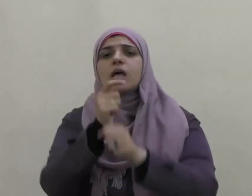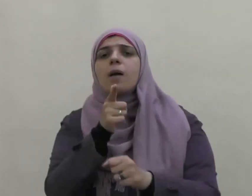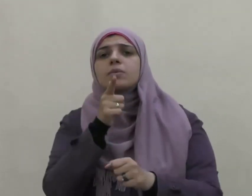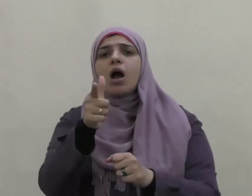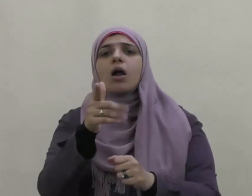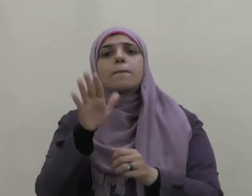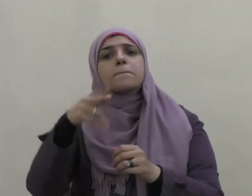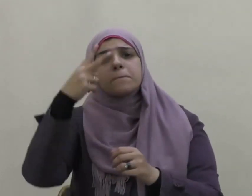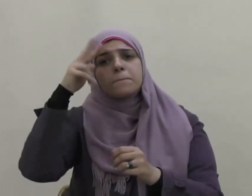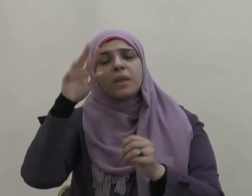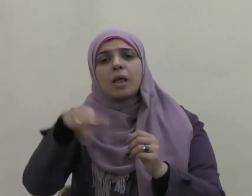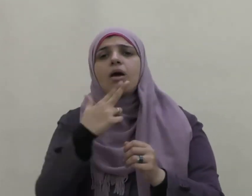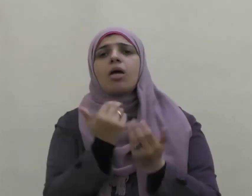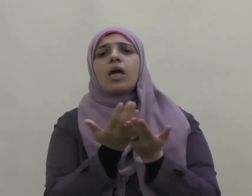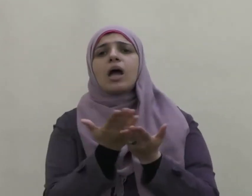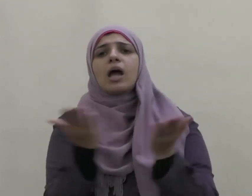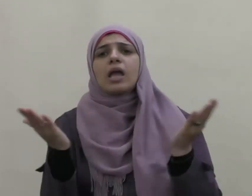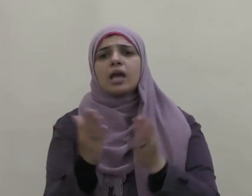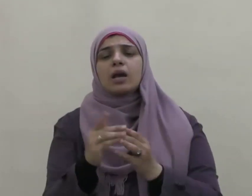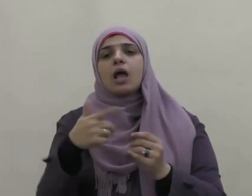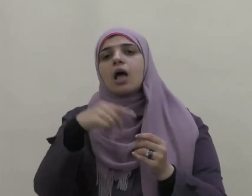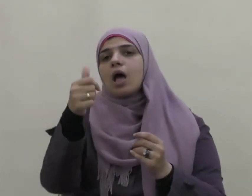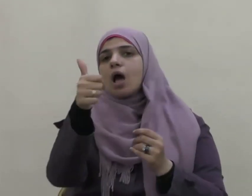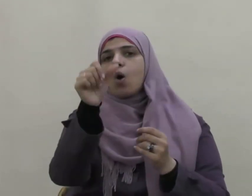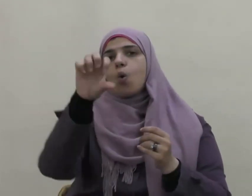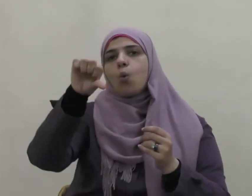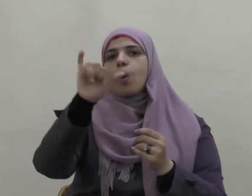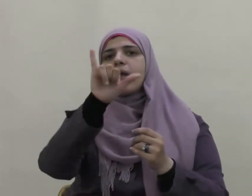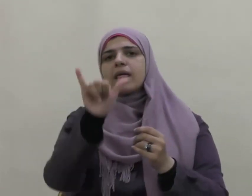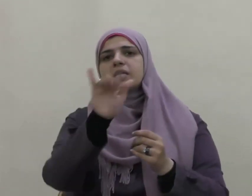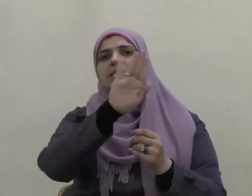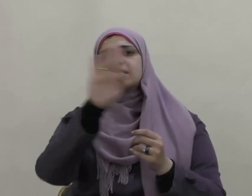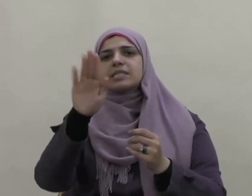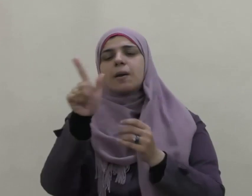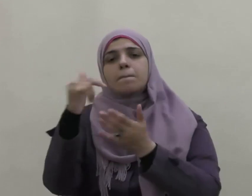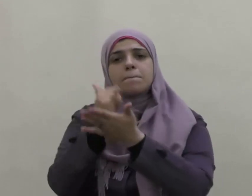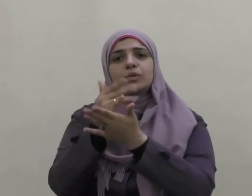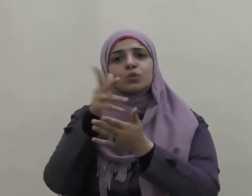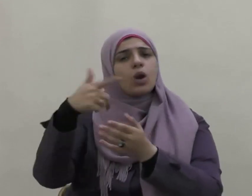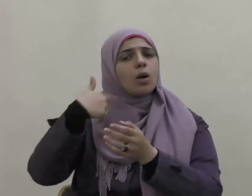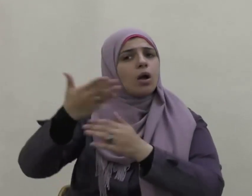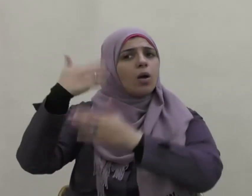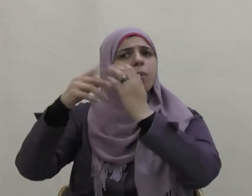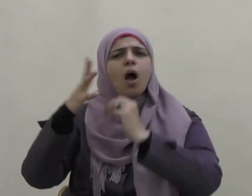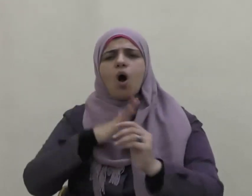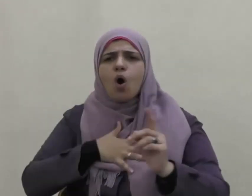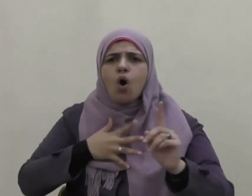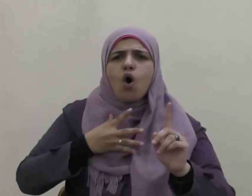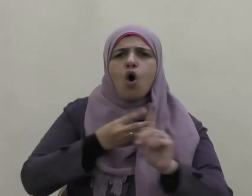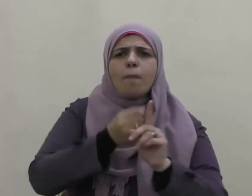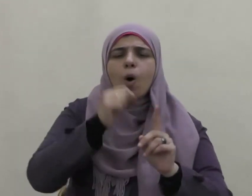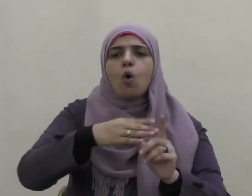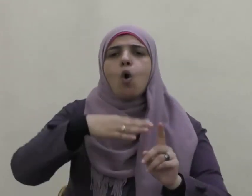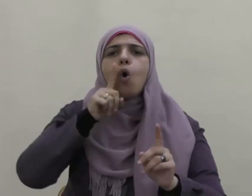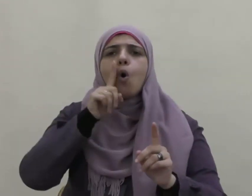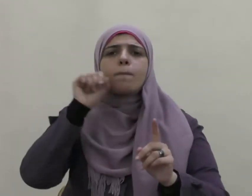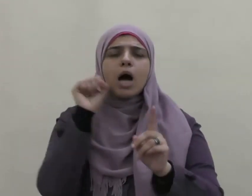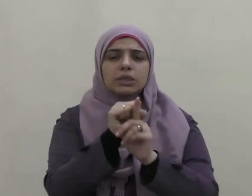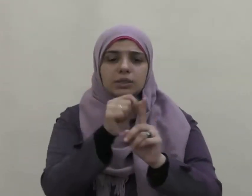بالخير كأويس القرني الذي كان بارا بأمه وذكره النبي